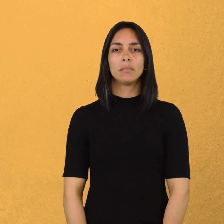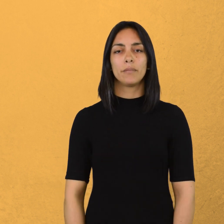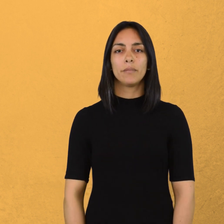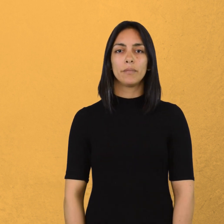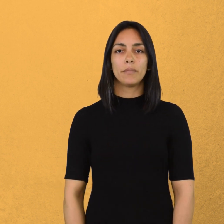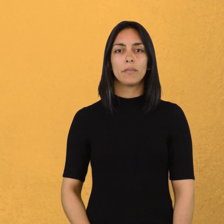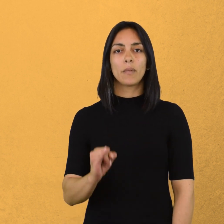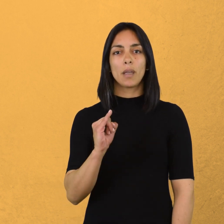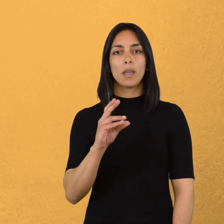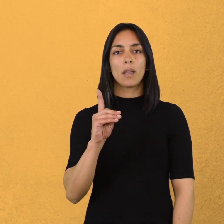Ideología